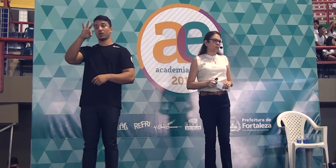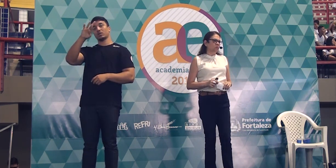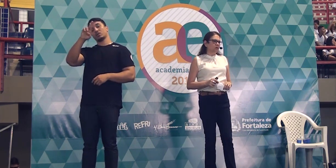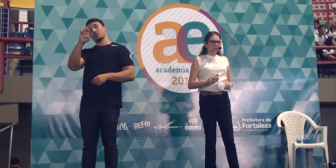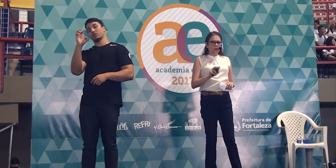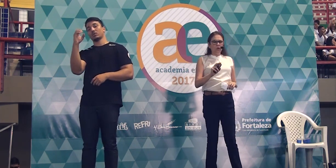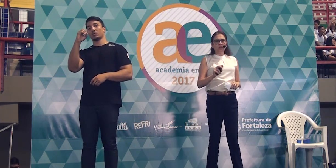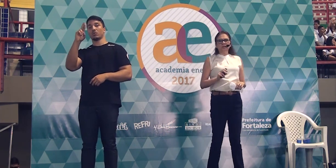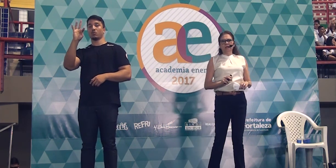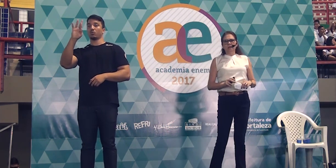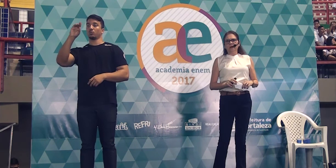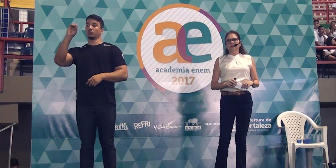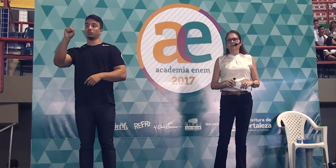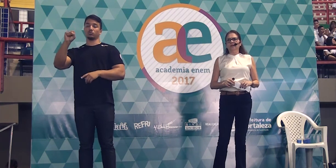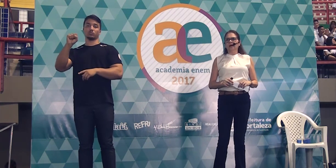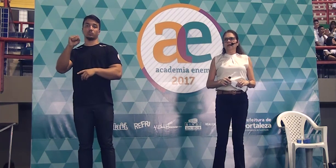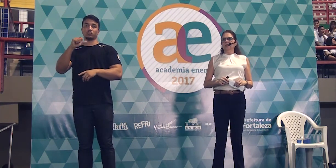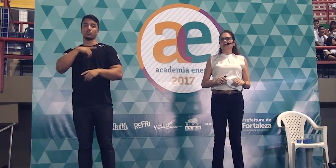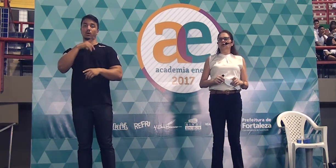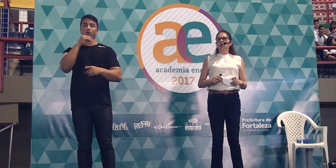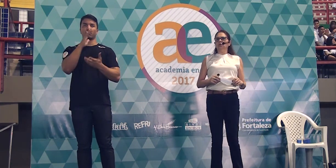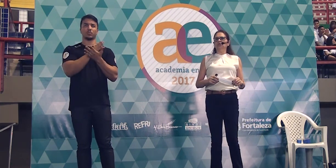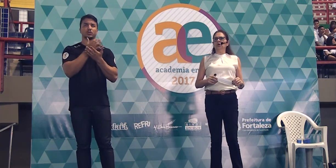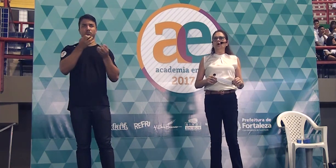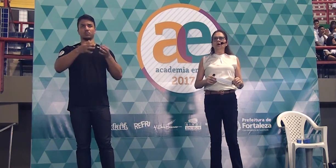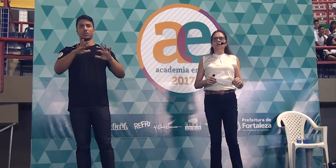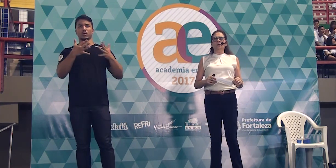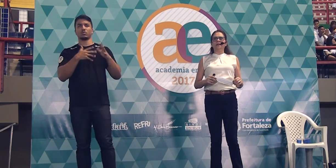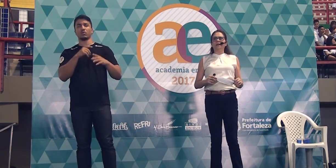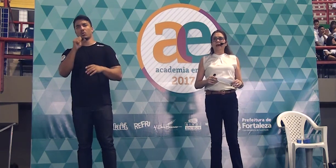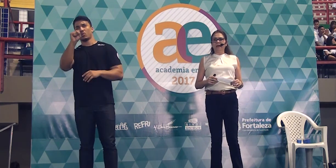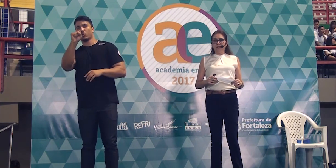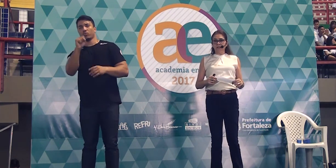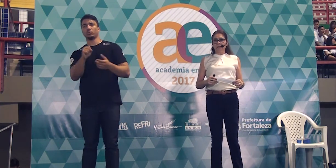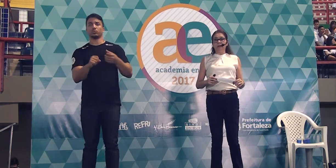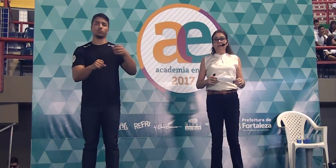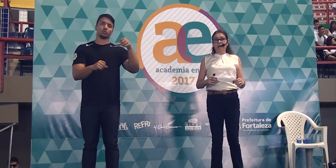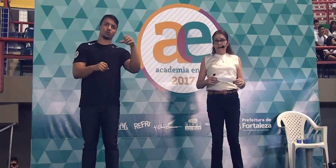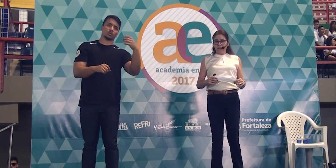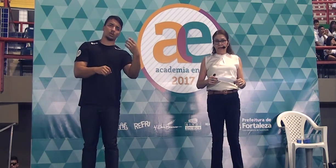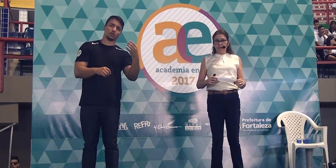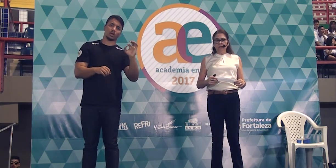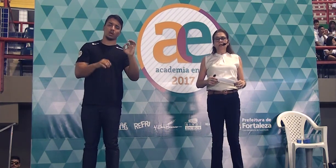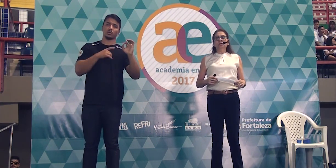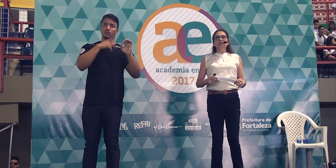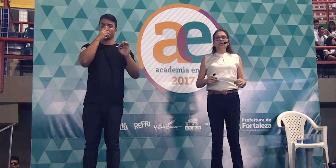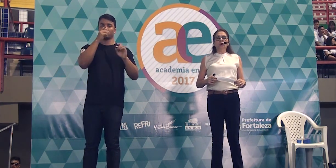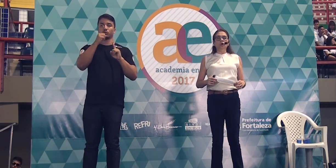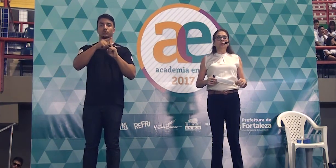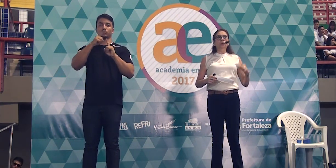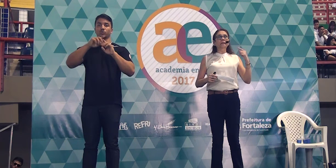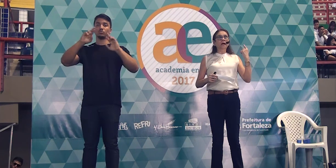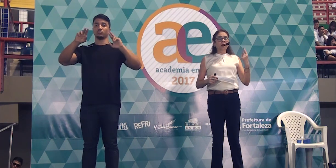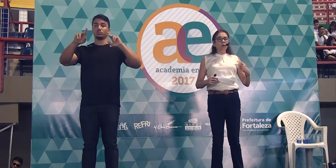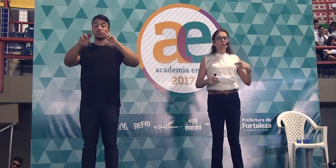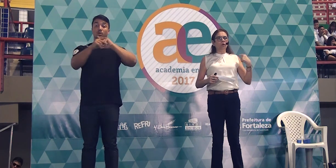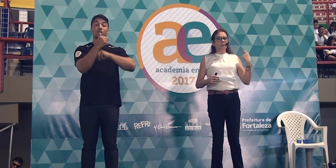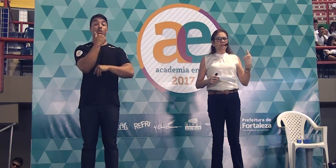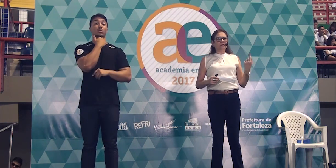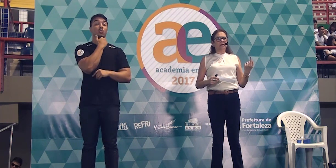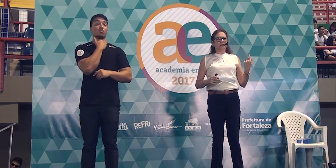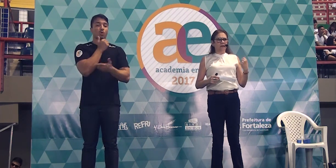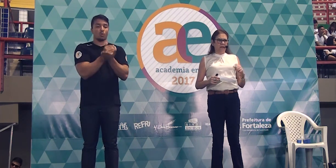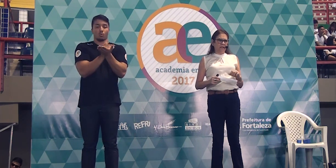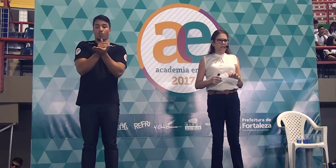Pessoal, eu não contei, mas deve dar aí em torno de oito a dez maneiras de como não